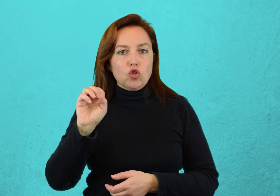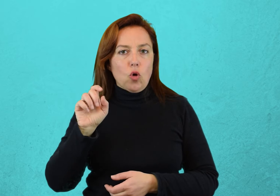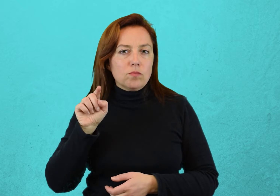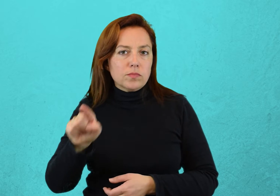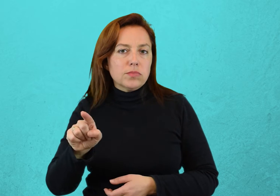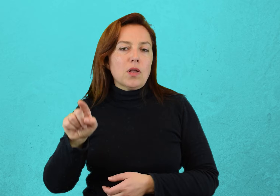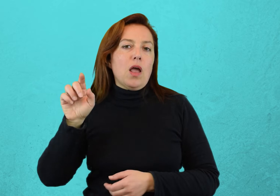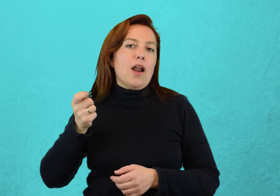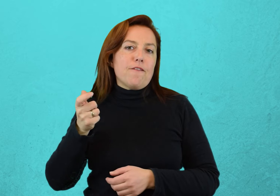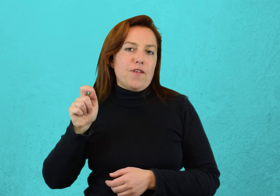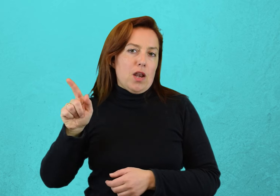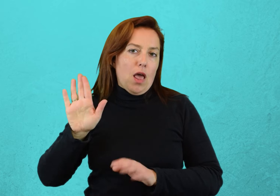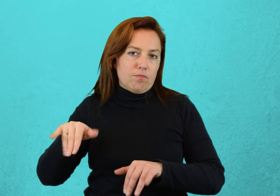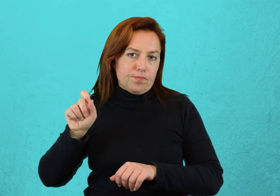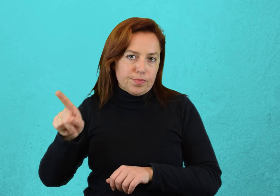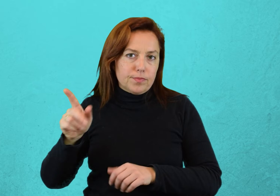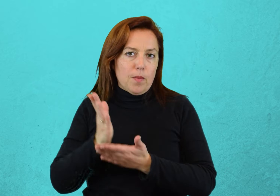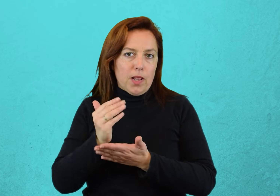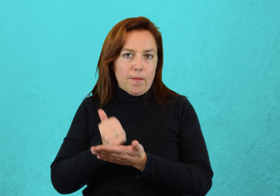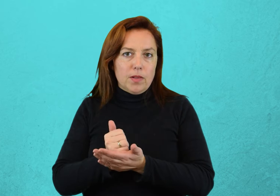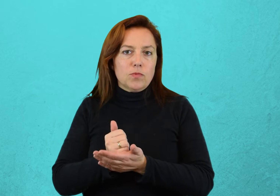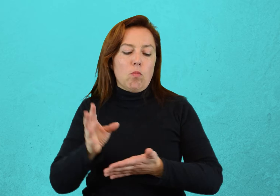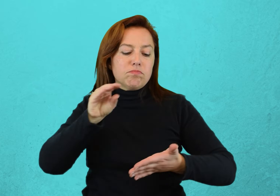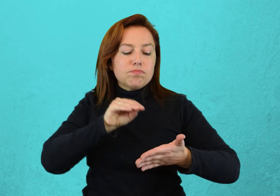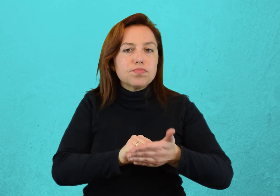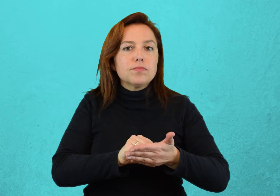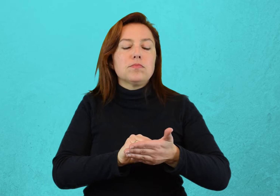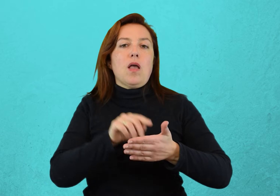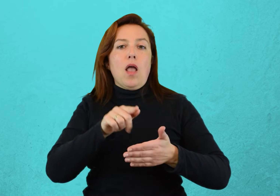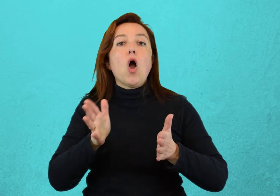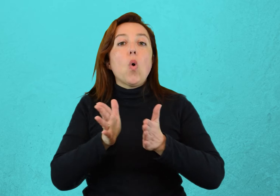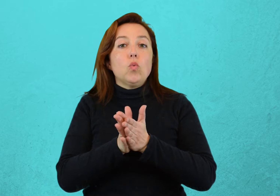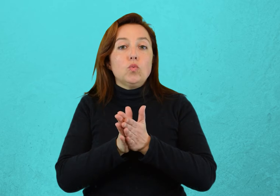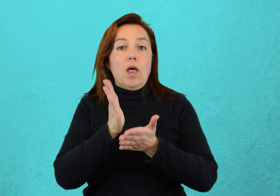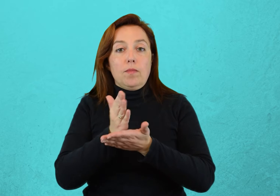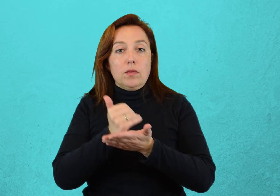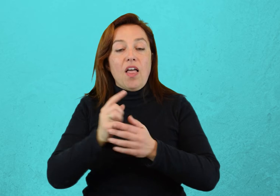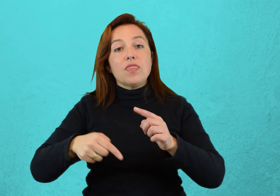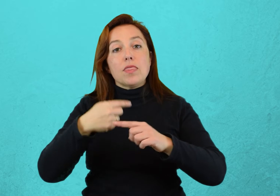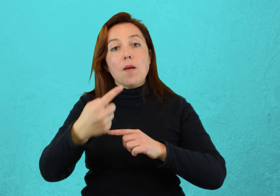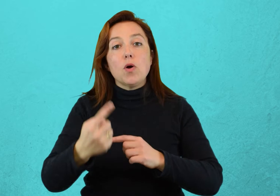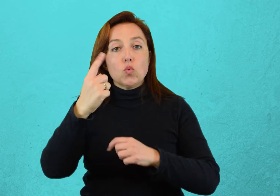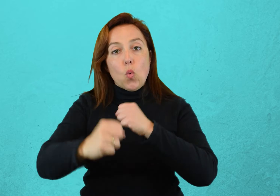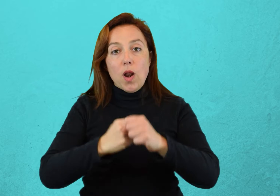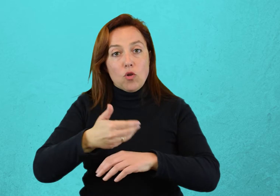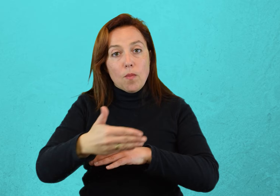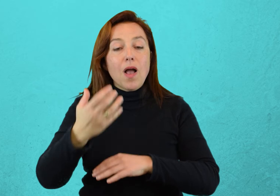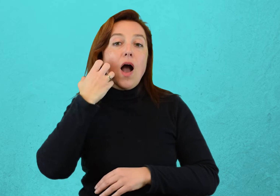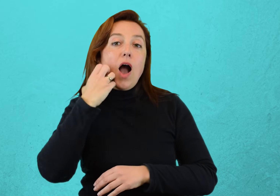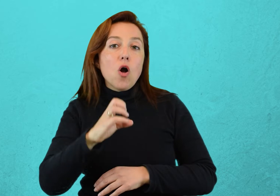en el acta de la junta. Un año más tarde, en el mes de agosto, se inició la construcción de la vereda de la plaza sobre la